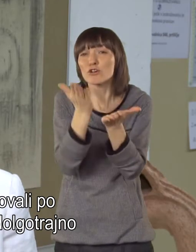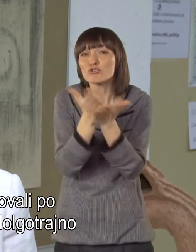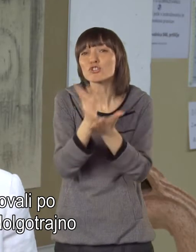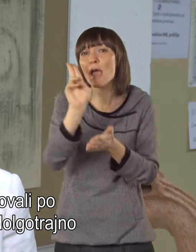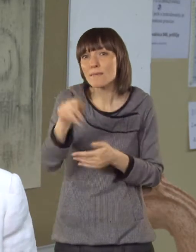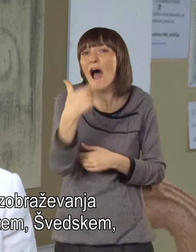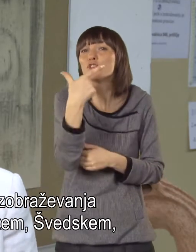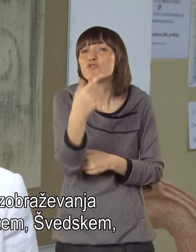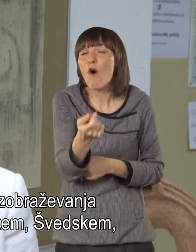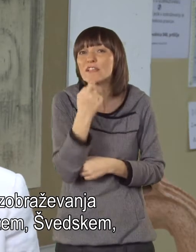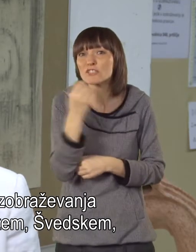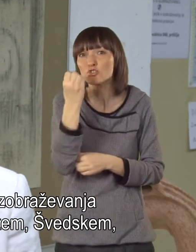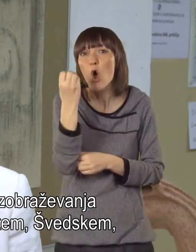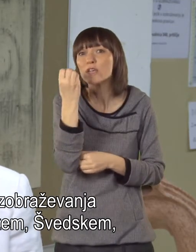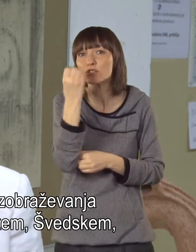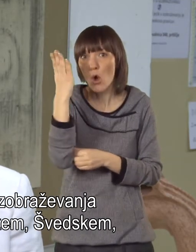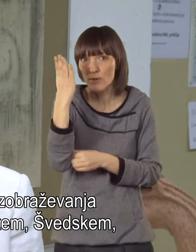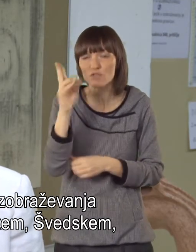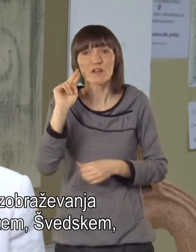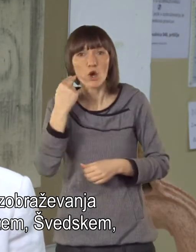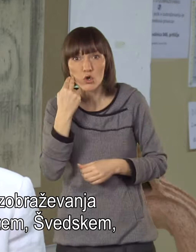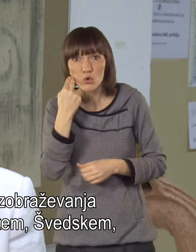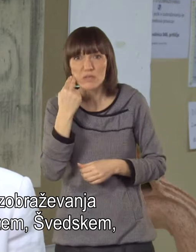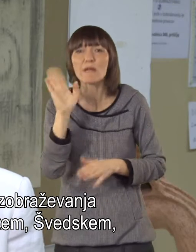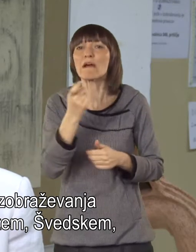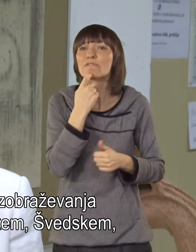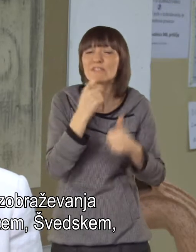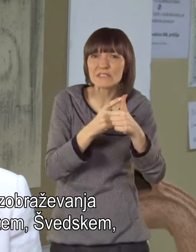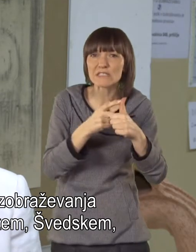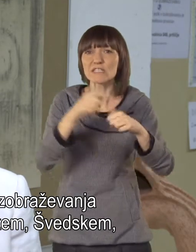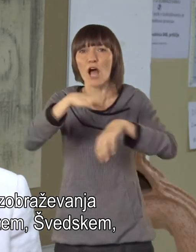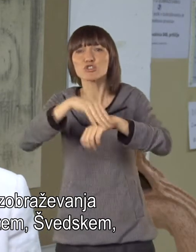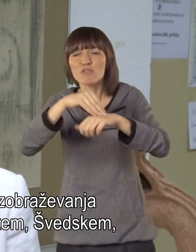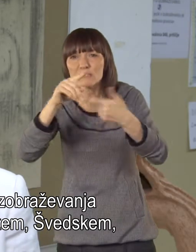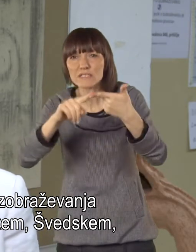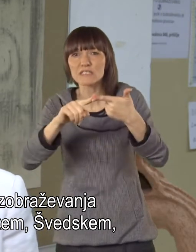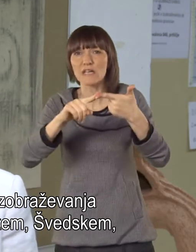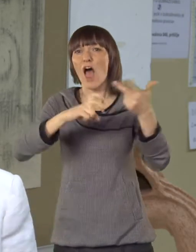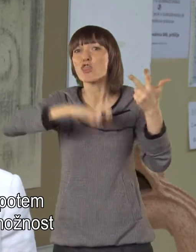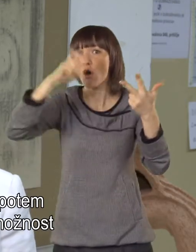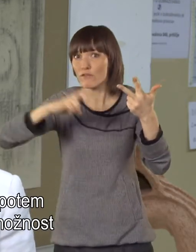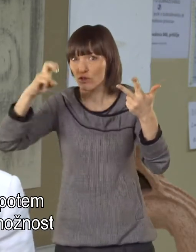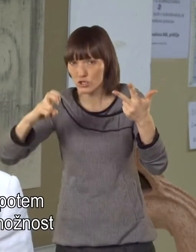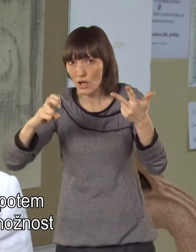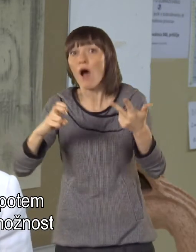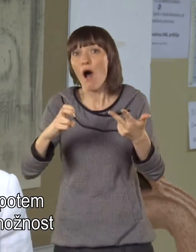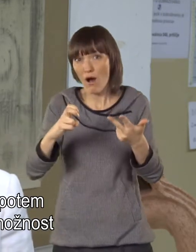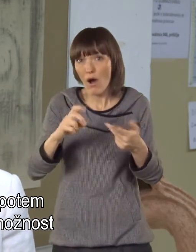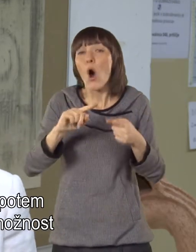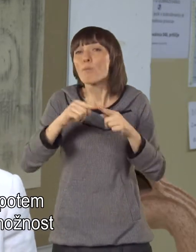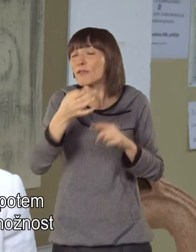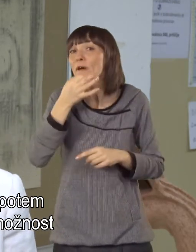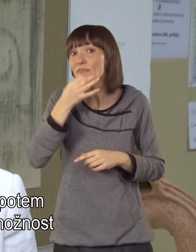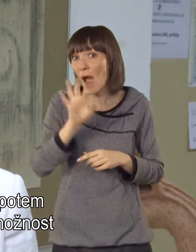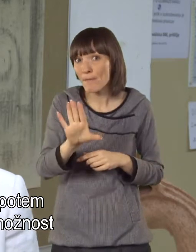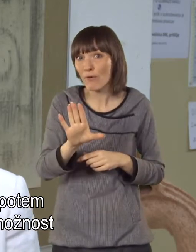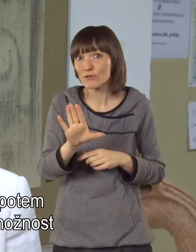kjer imajo dogotrajno tradicijo dvojezičnega izobraževanja gluhih, naprimer na finjskem, švedskem, norveškem, potem